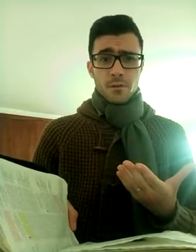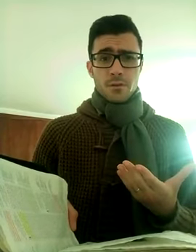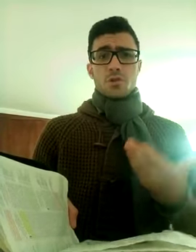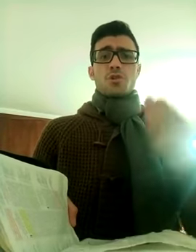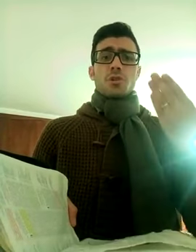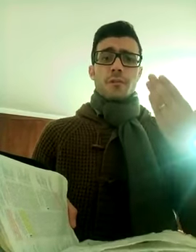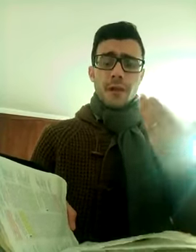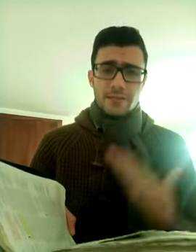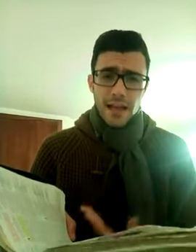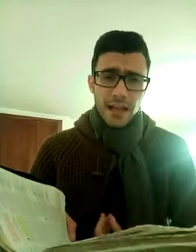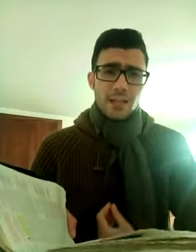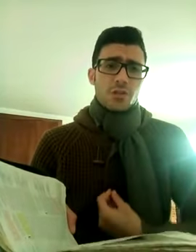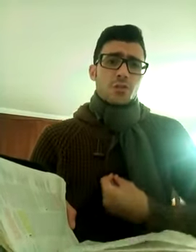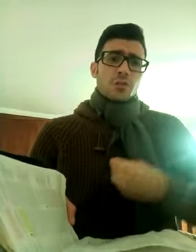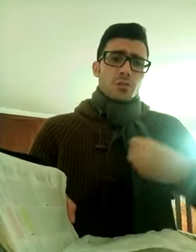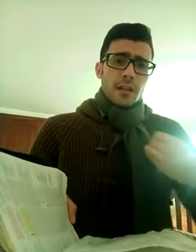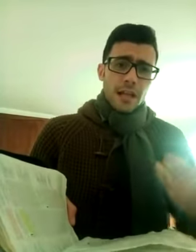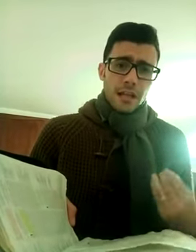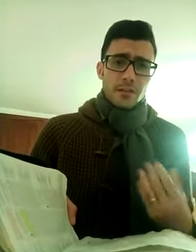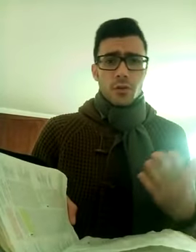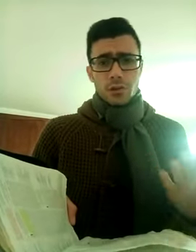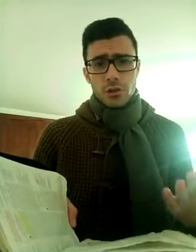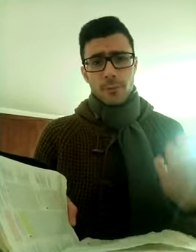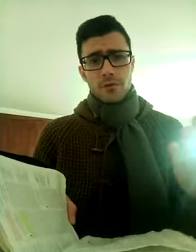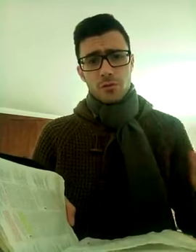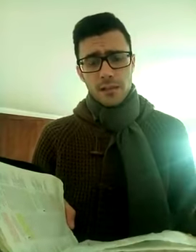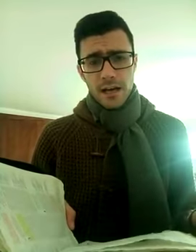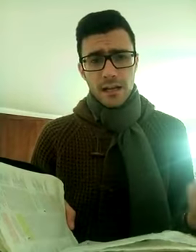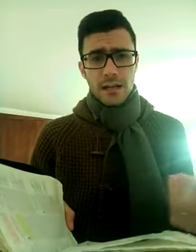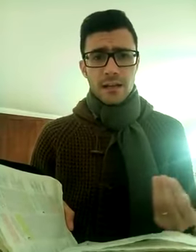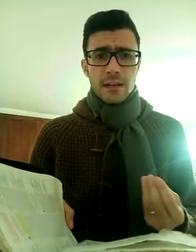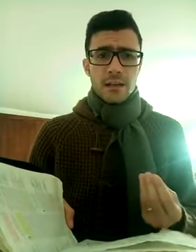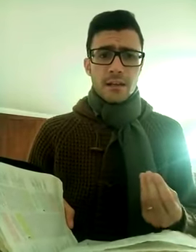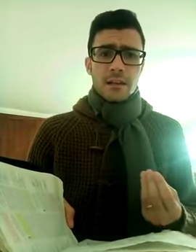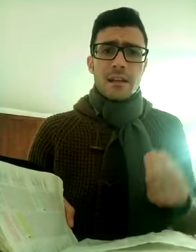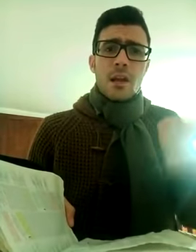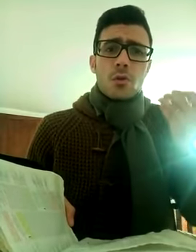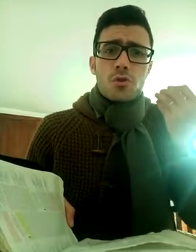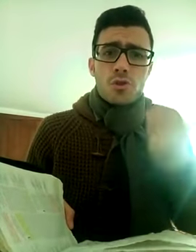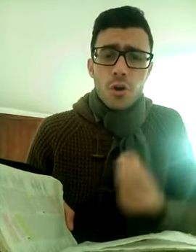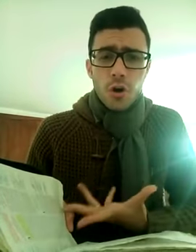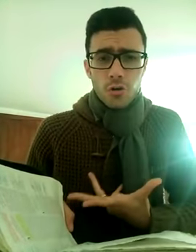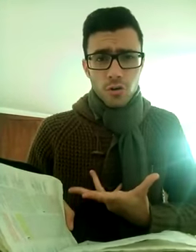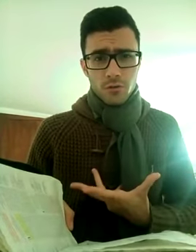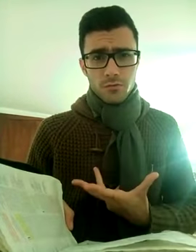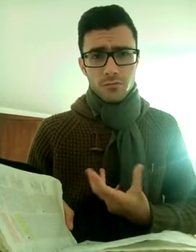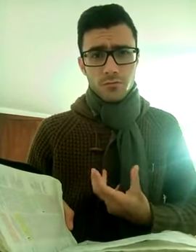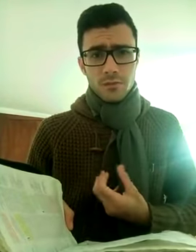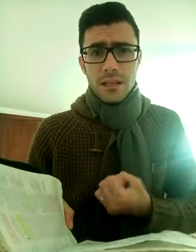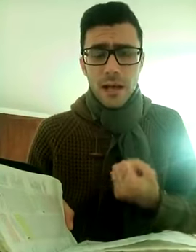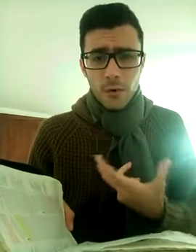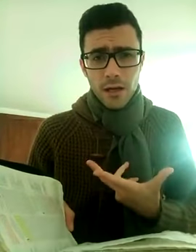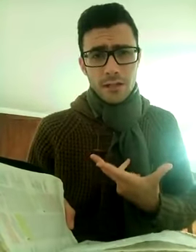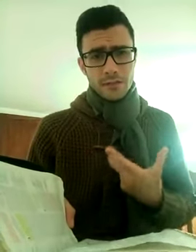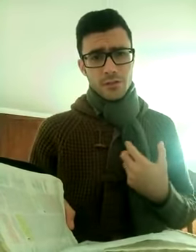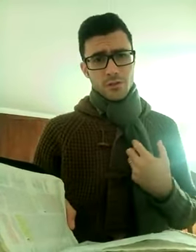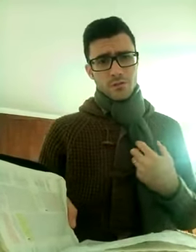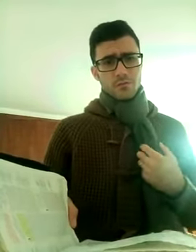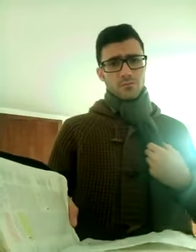ci sono fratelli, ci sono sorelle, non lo dico per giudicare, che non sono innamorati di Gesù,